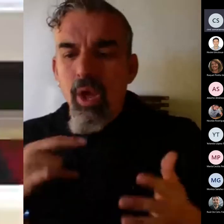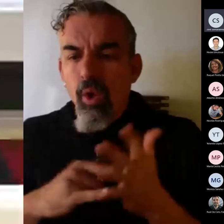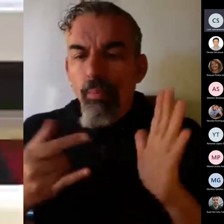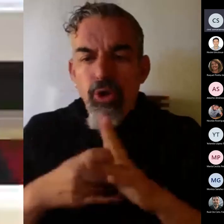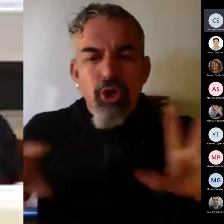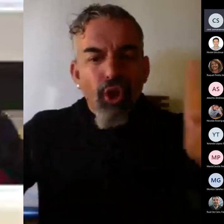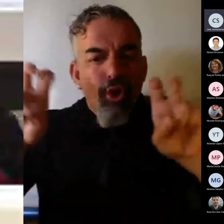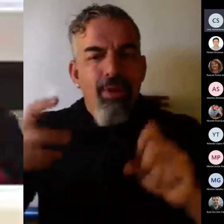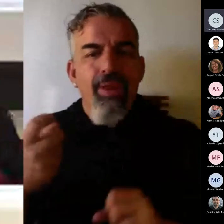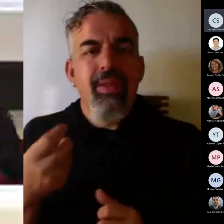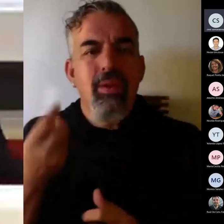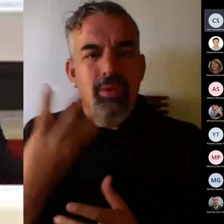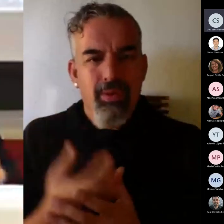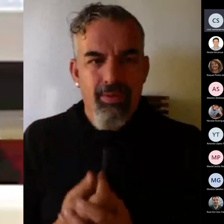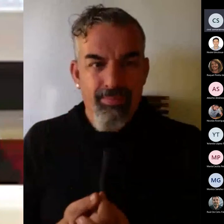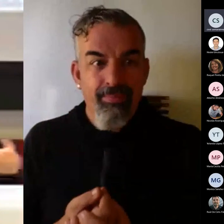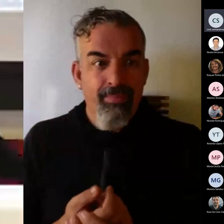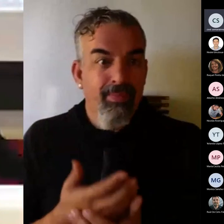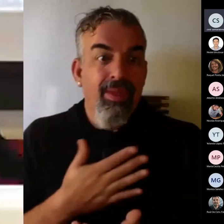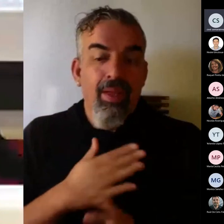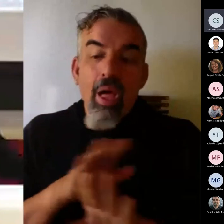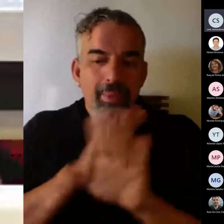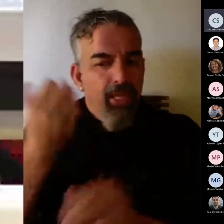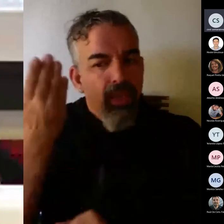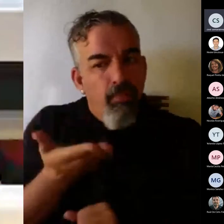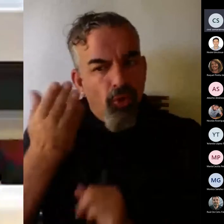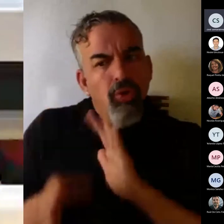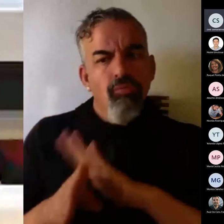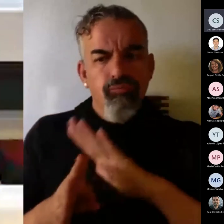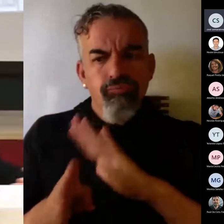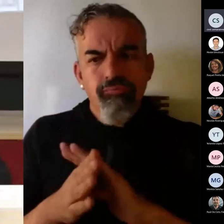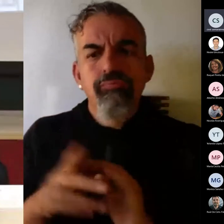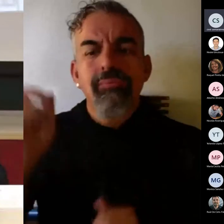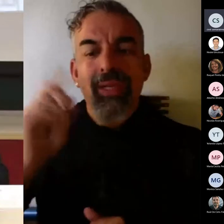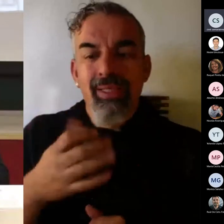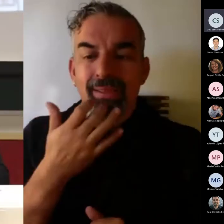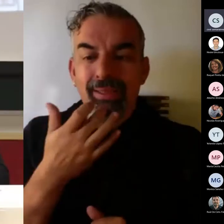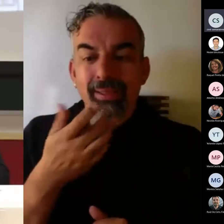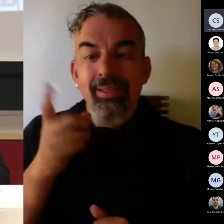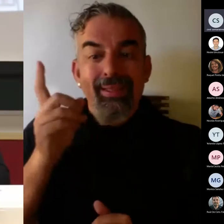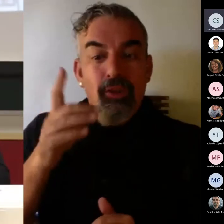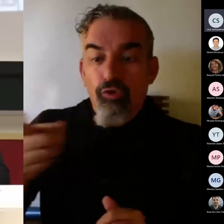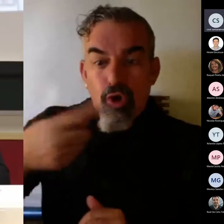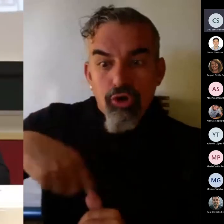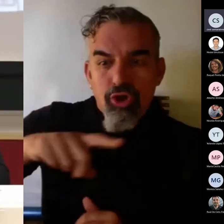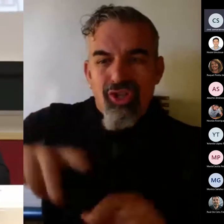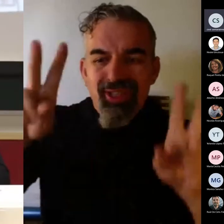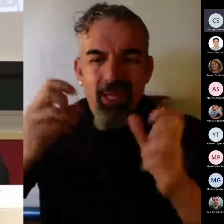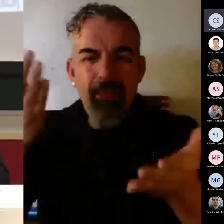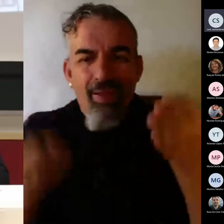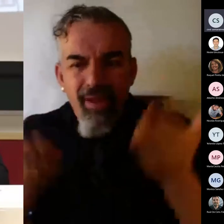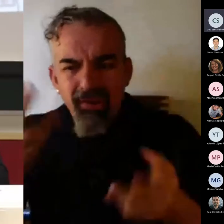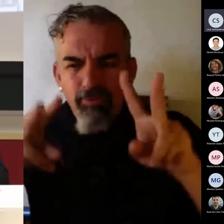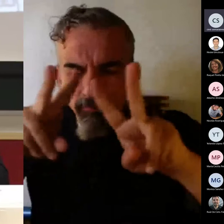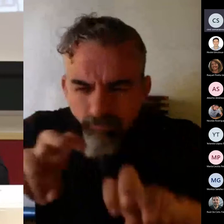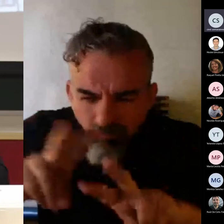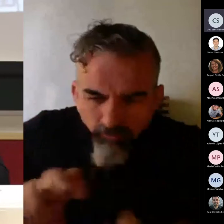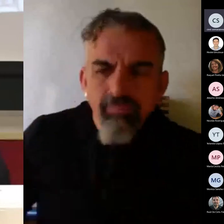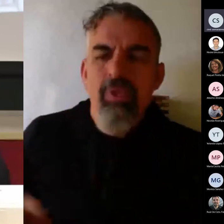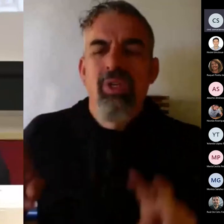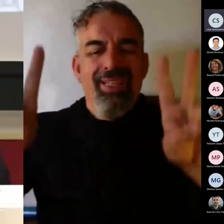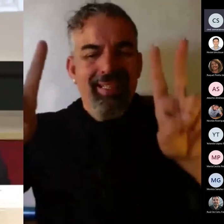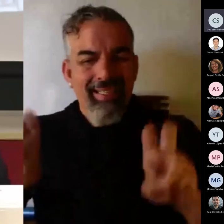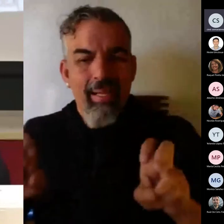participado que sigue siendo importante, evidentemente cuanto más incidamos sobre la evaluación, cuanto más incidamos sobre las